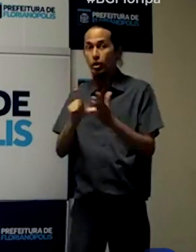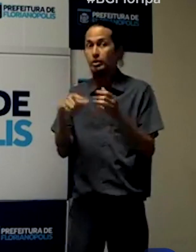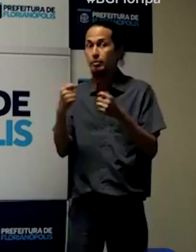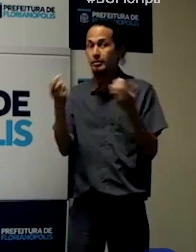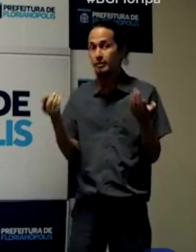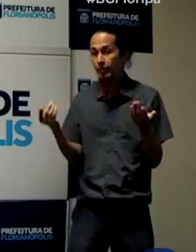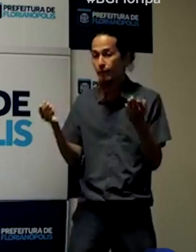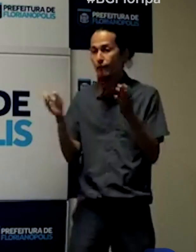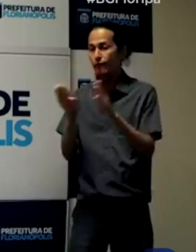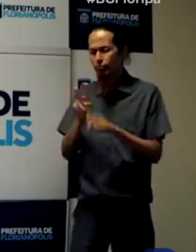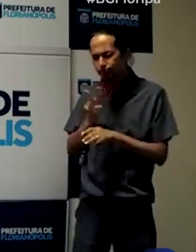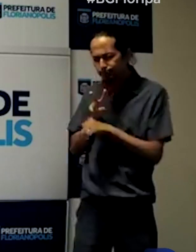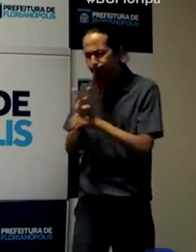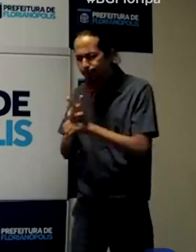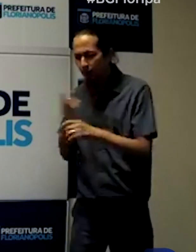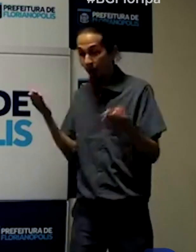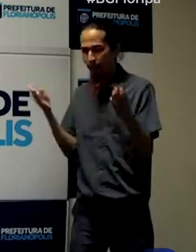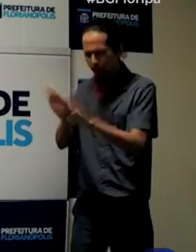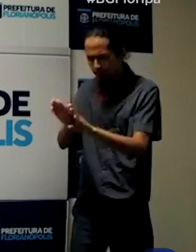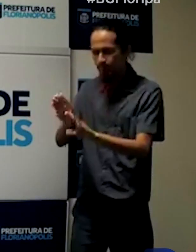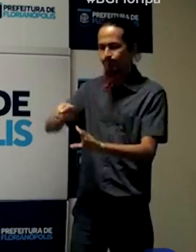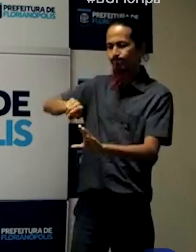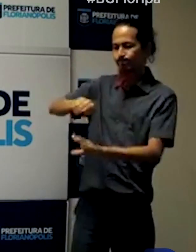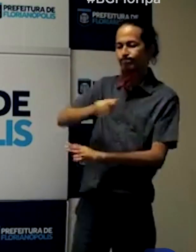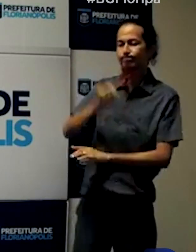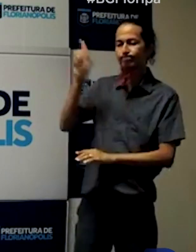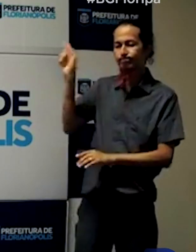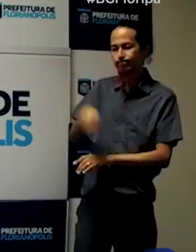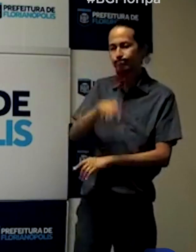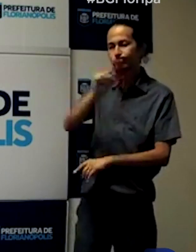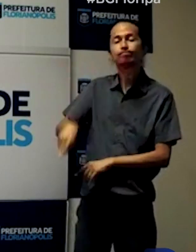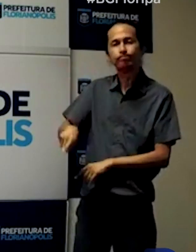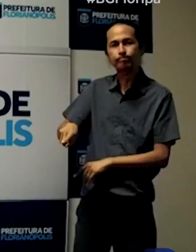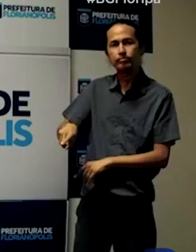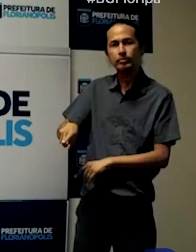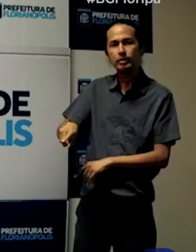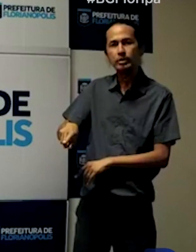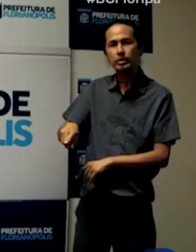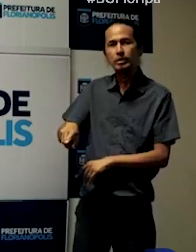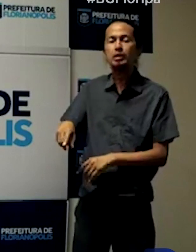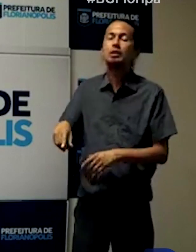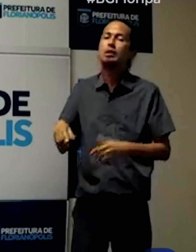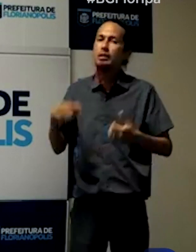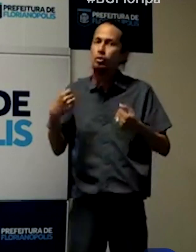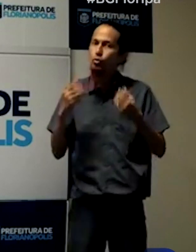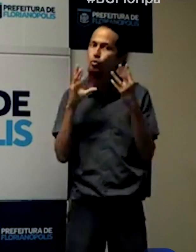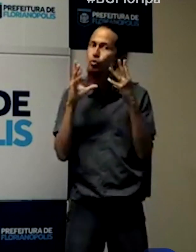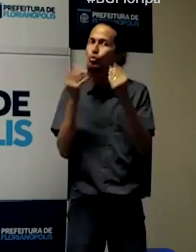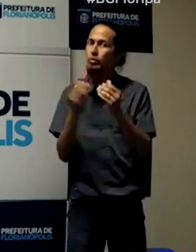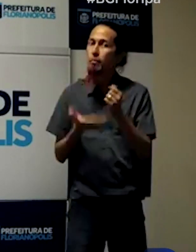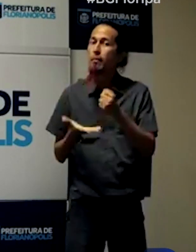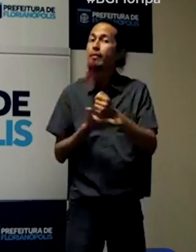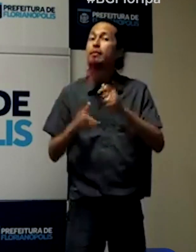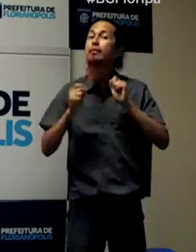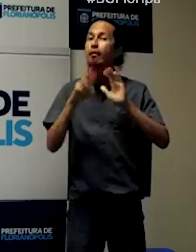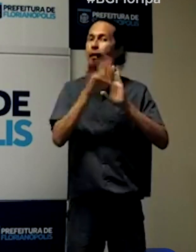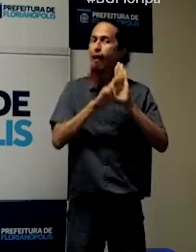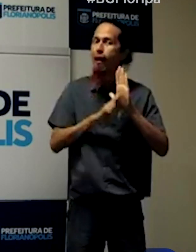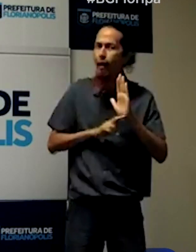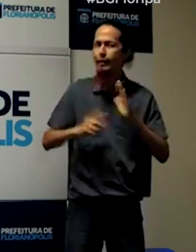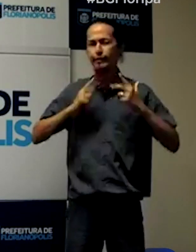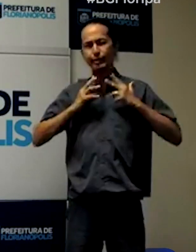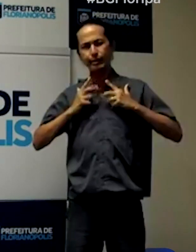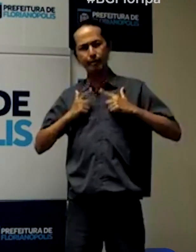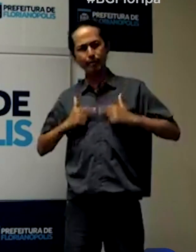trabalhar um percentual que cumpriu na plenitude todas as exigências sanitárias. Em conjunto com isso,